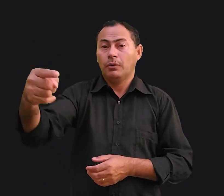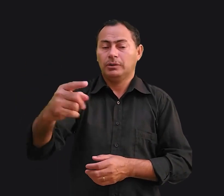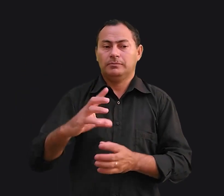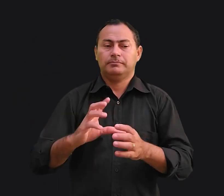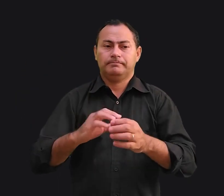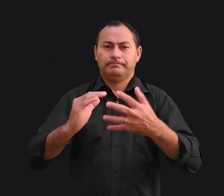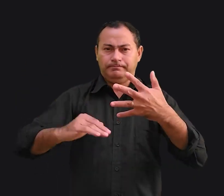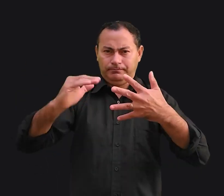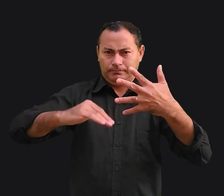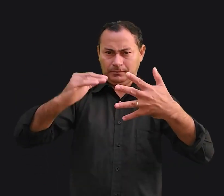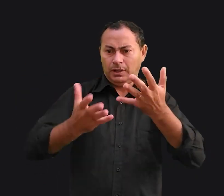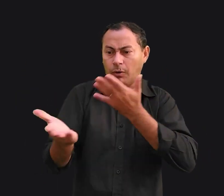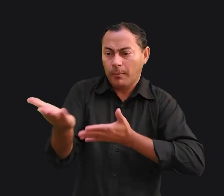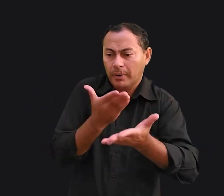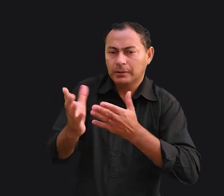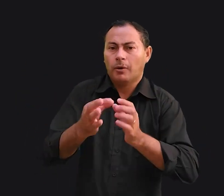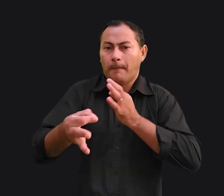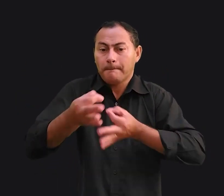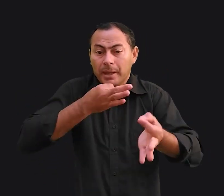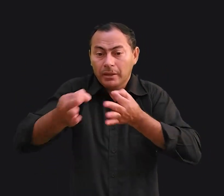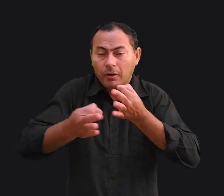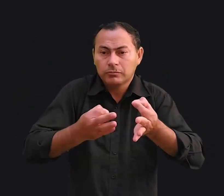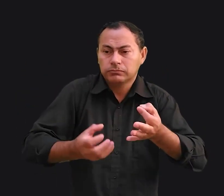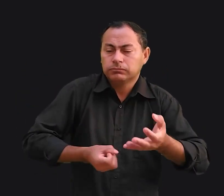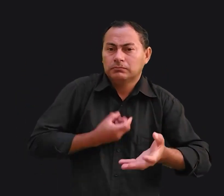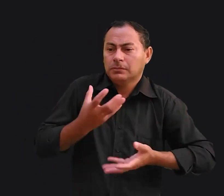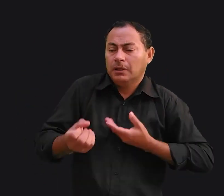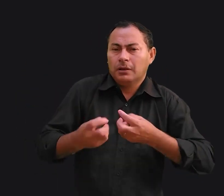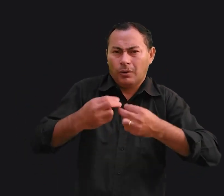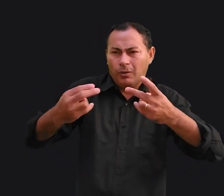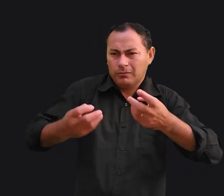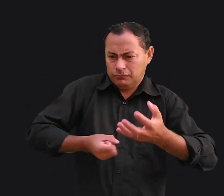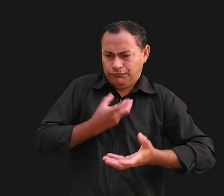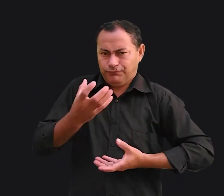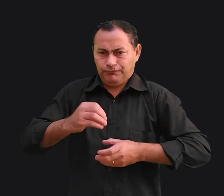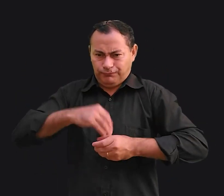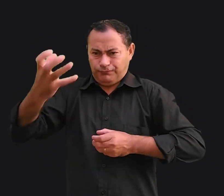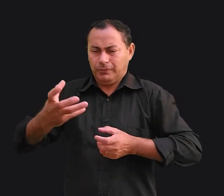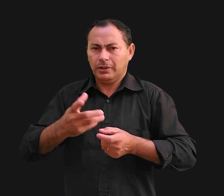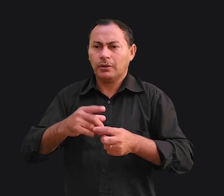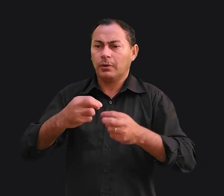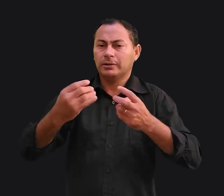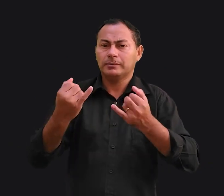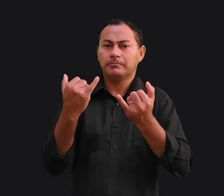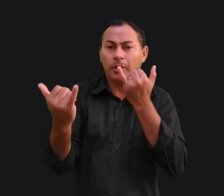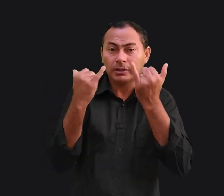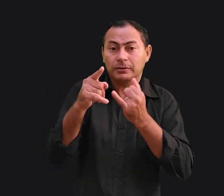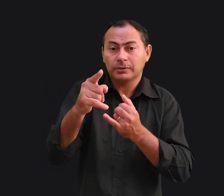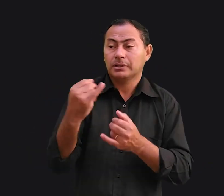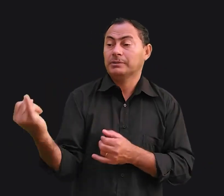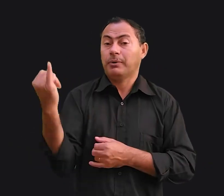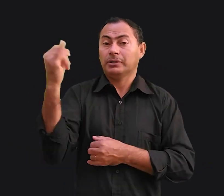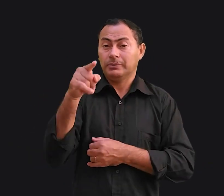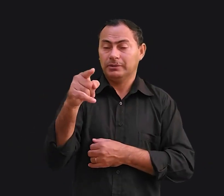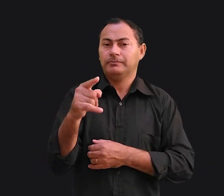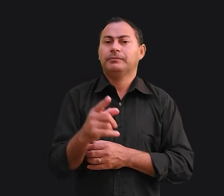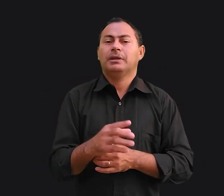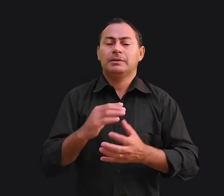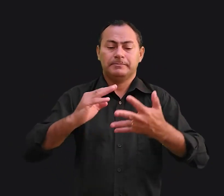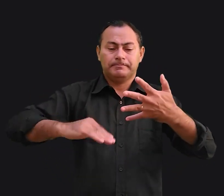há o nível em que você compartilha opiniões e observações sobre coisas que são importantes para você. Nesse nível, você comunica